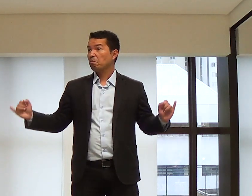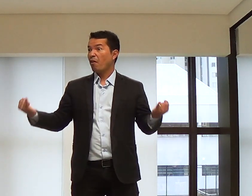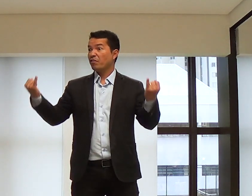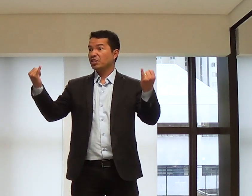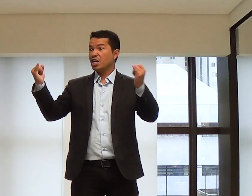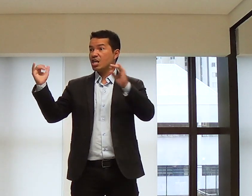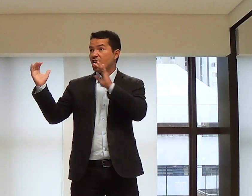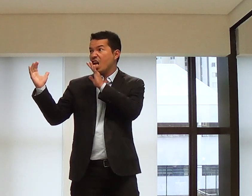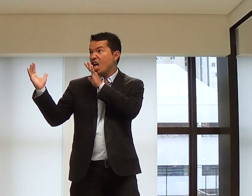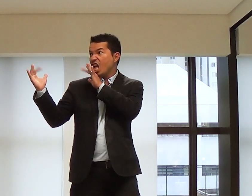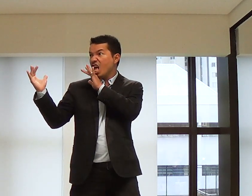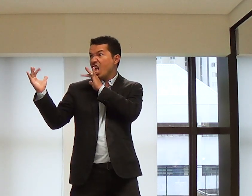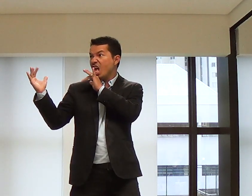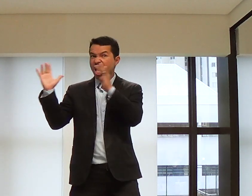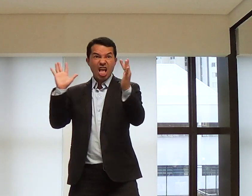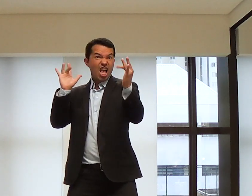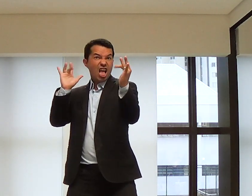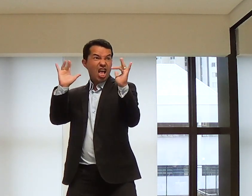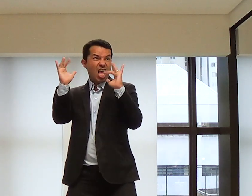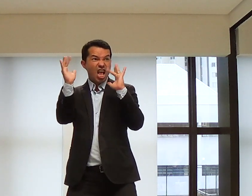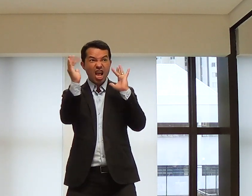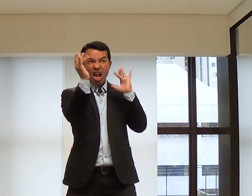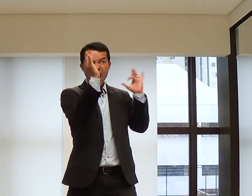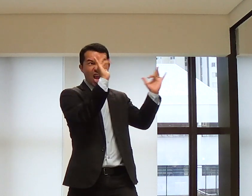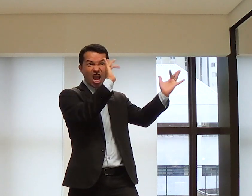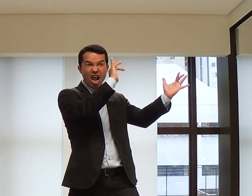De verdade, eu podia aproveitar, não é? Namorar.